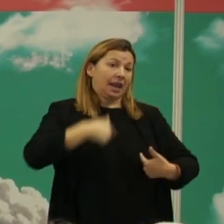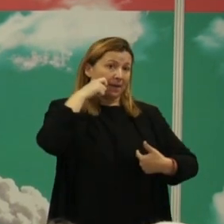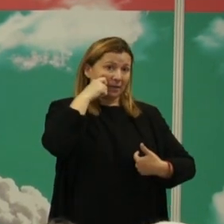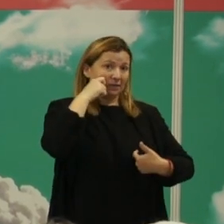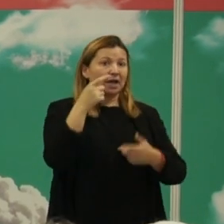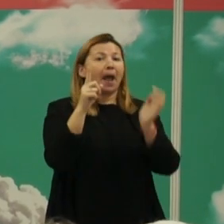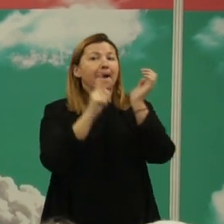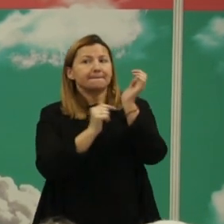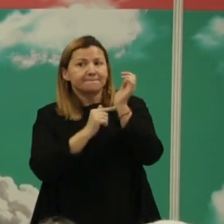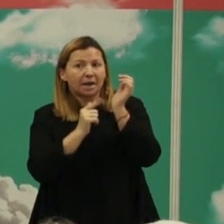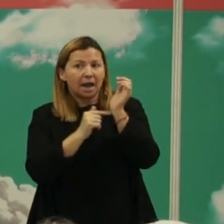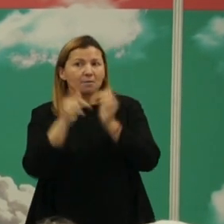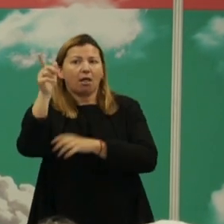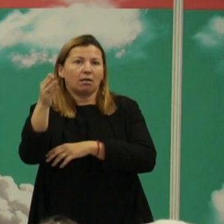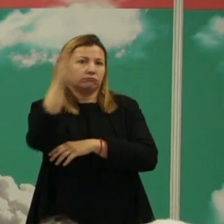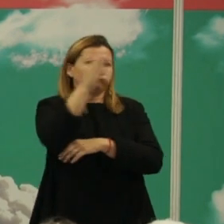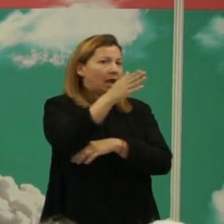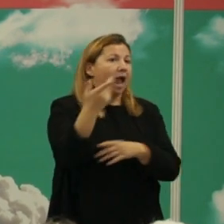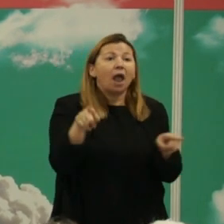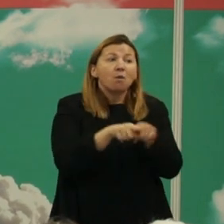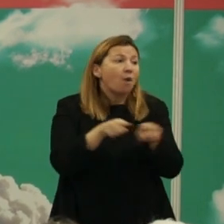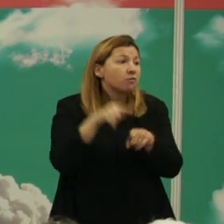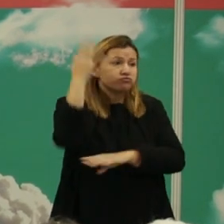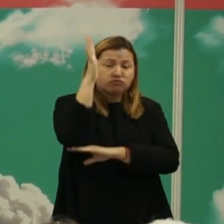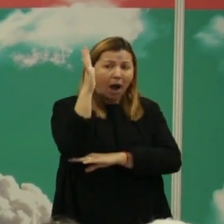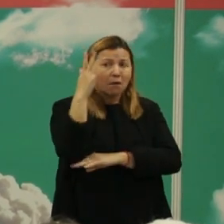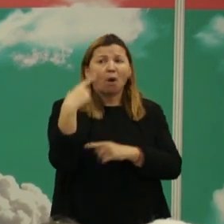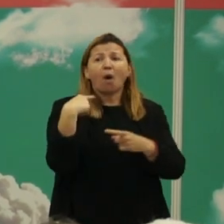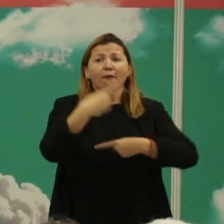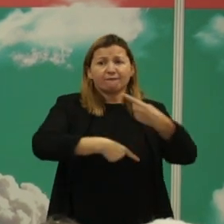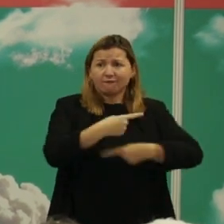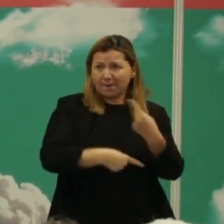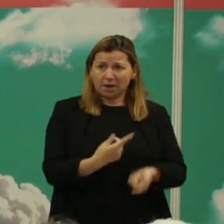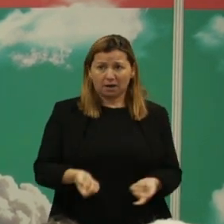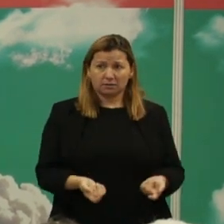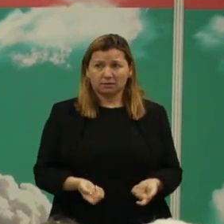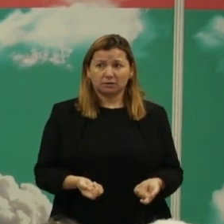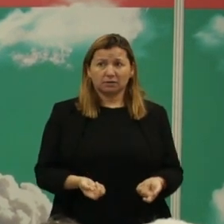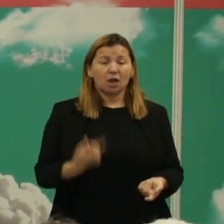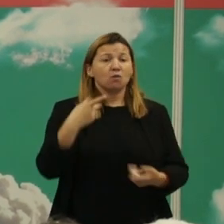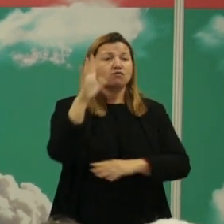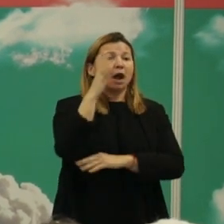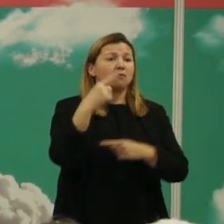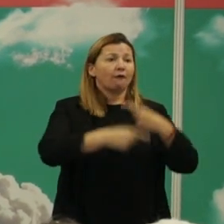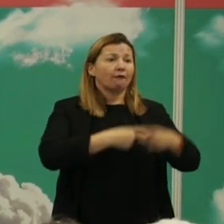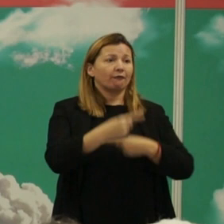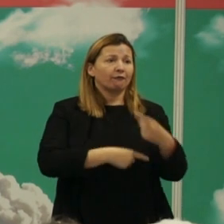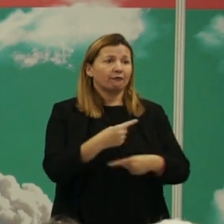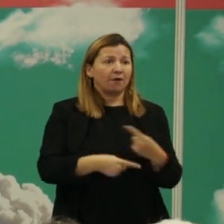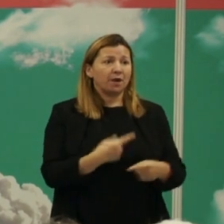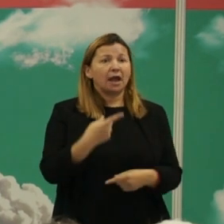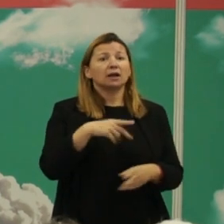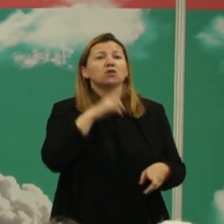y así sucesivamente con un árbol genealógico vale entonces esto es lo primero que tenemos que hacer construir un árbol genealógico se llama